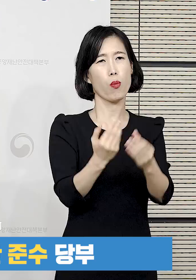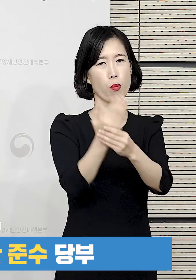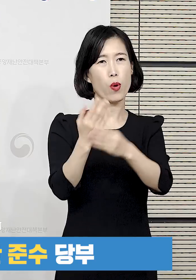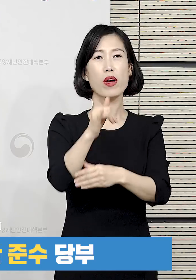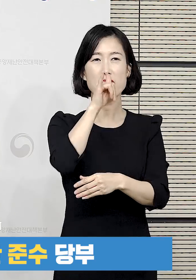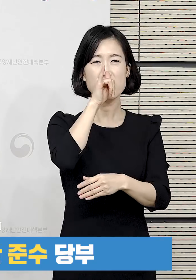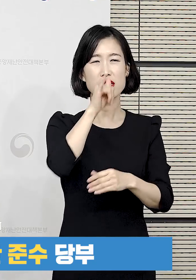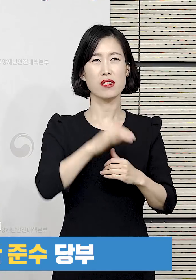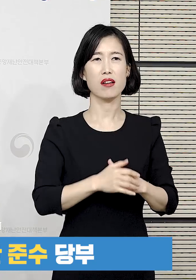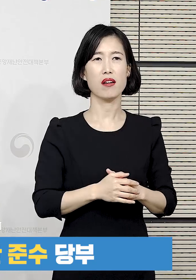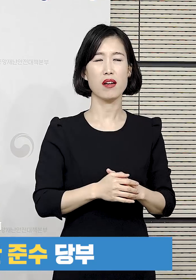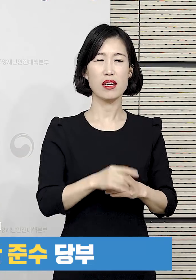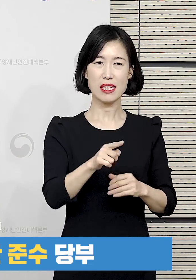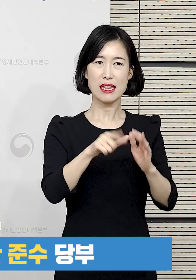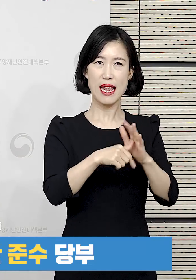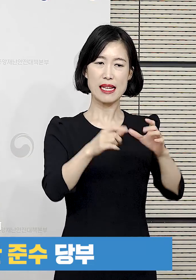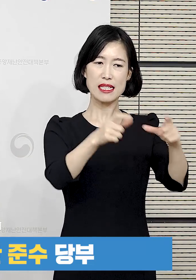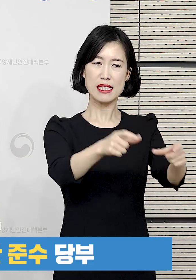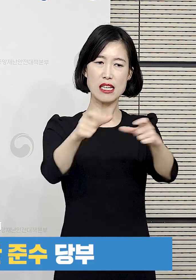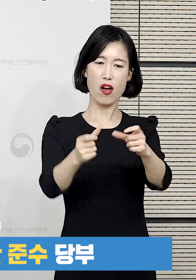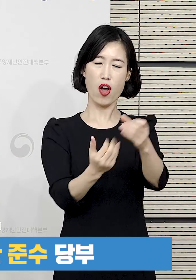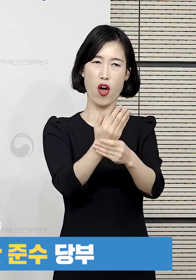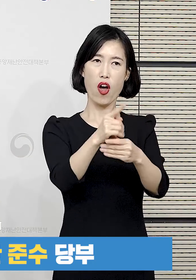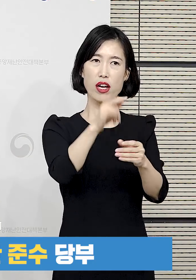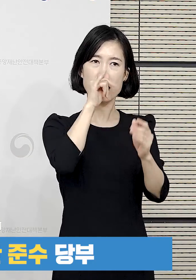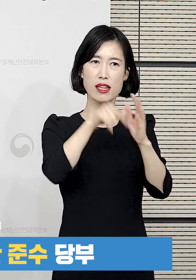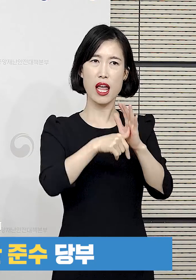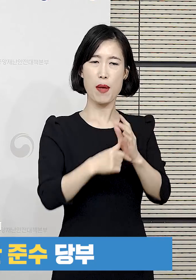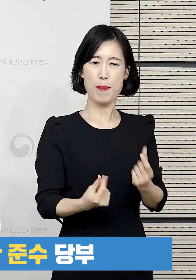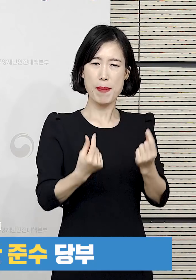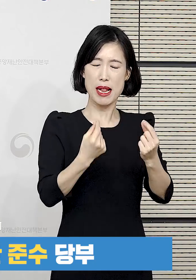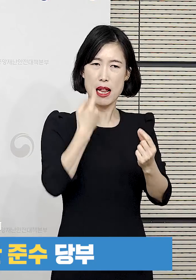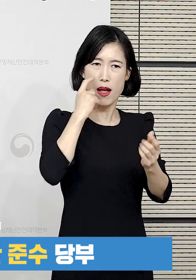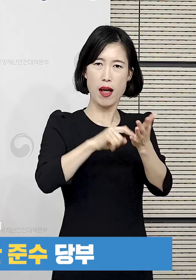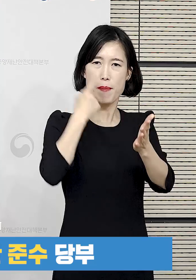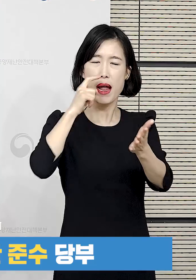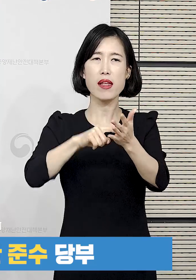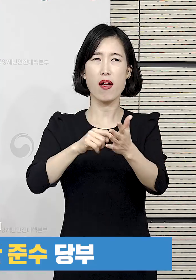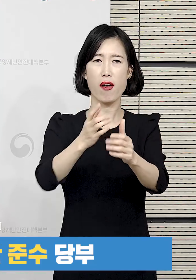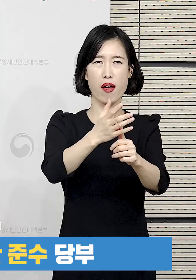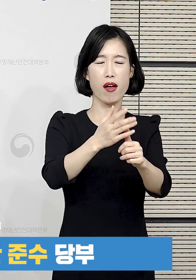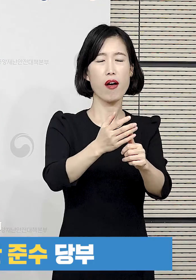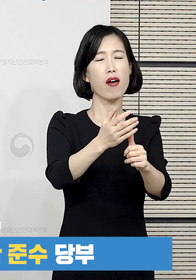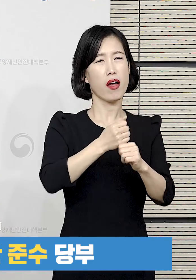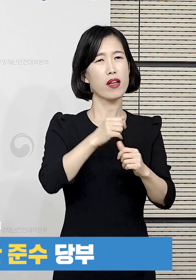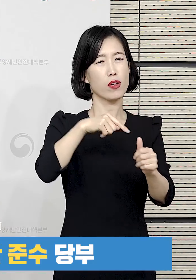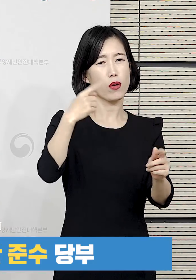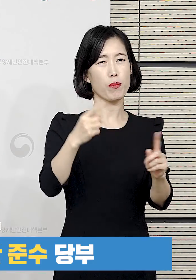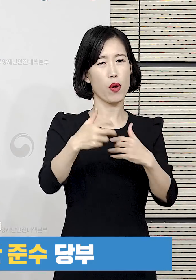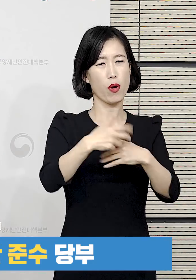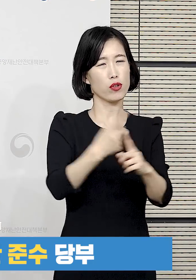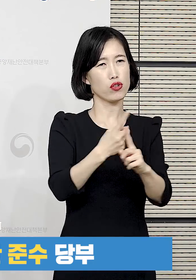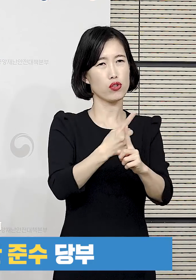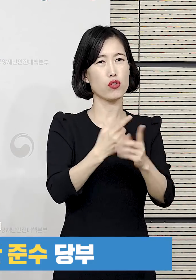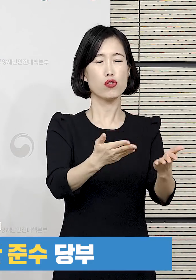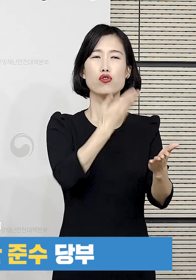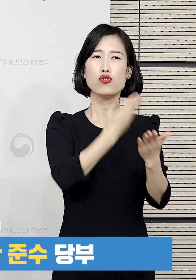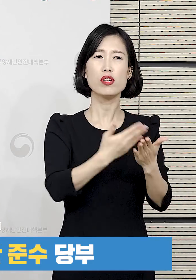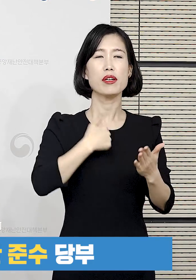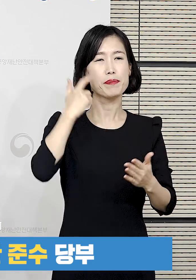수밖에는 없습니다. 그 경우에는 신속하게 확인을 해서 도취를 하는 것이 무엇보다 중요하고